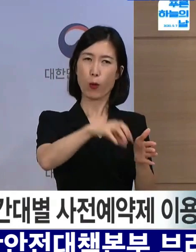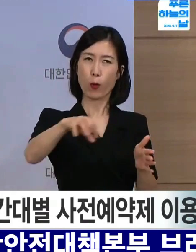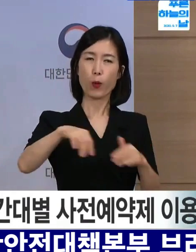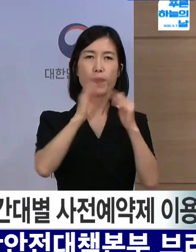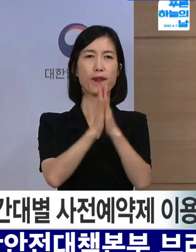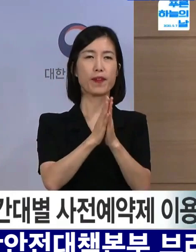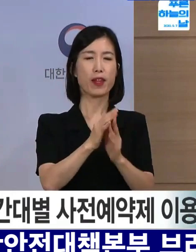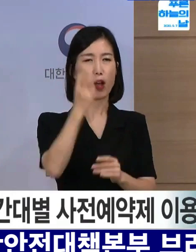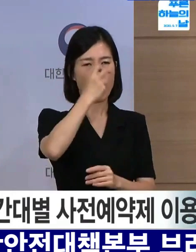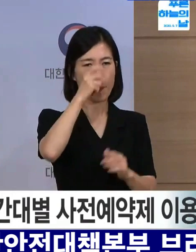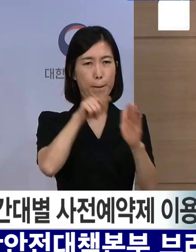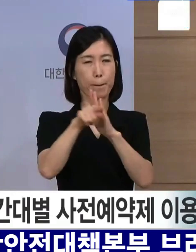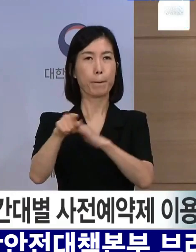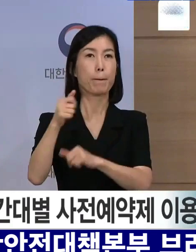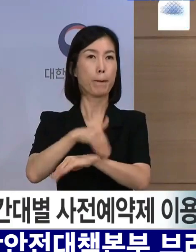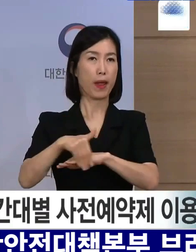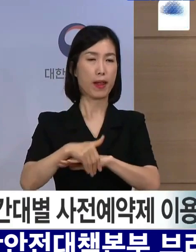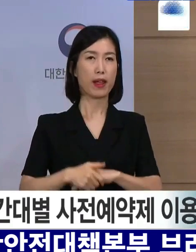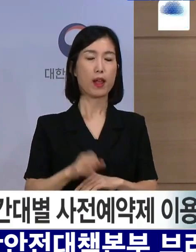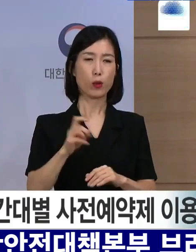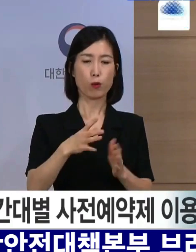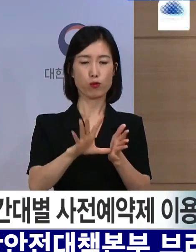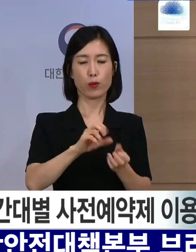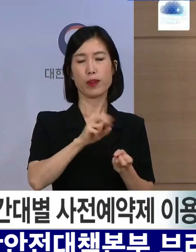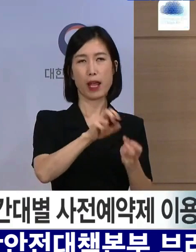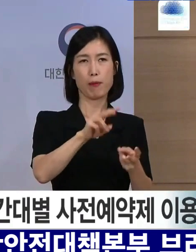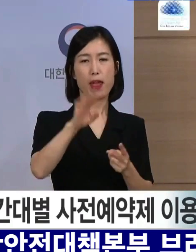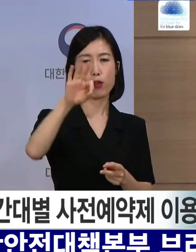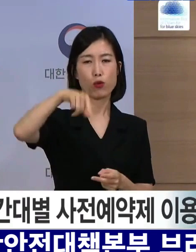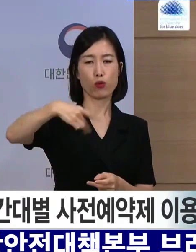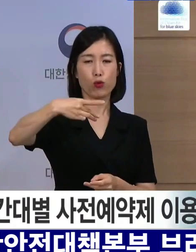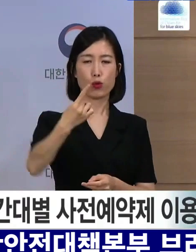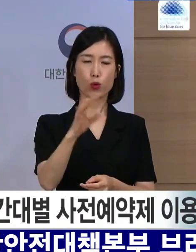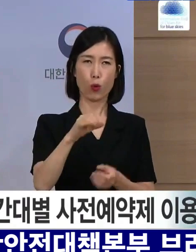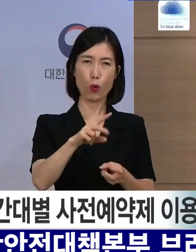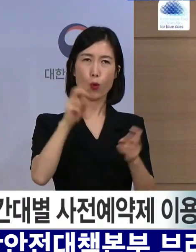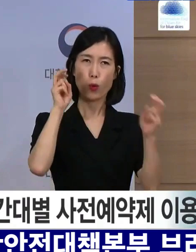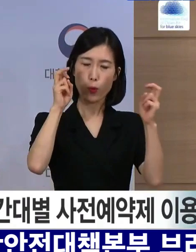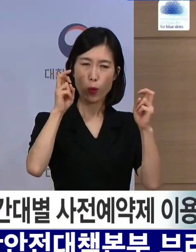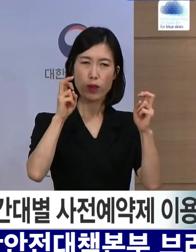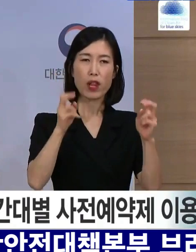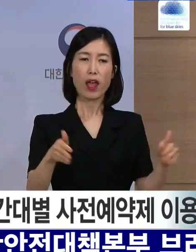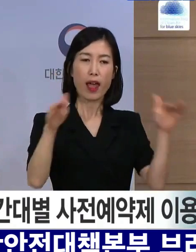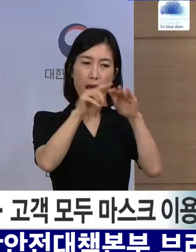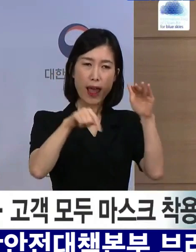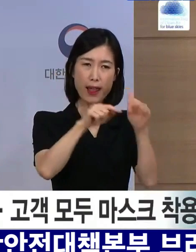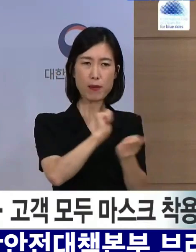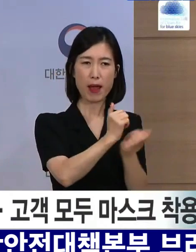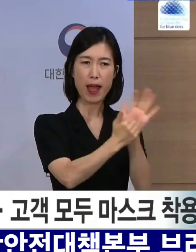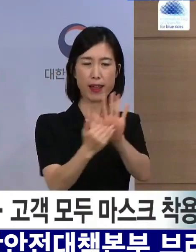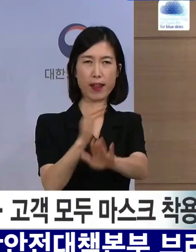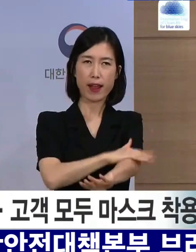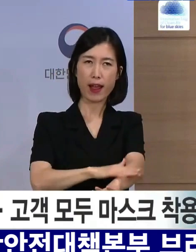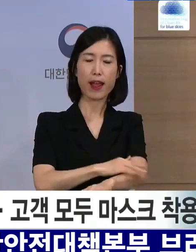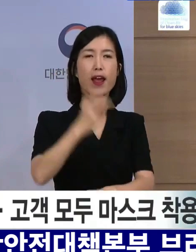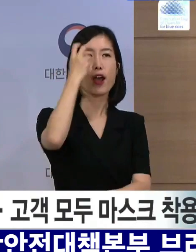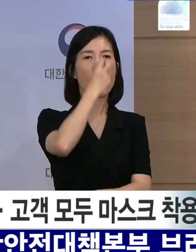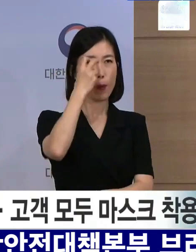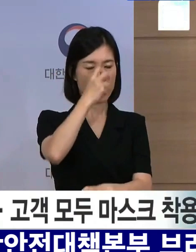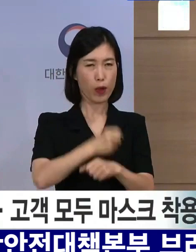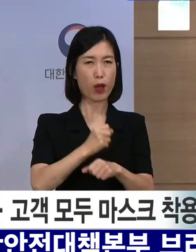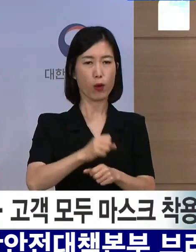상황을 점검할 예정입니다. 택배, 유통 물류업체에 대해서도 사업장 방역 관리 실태를 점검하고